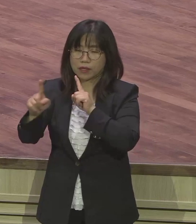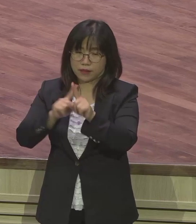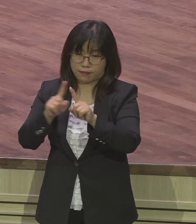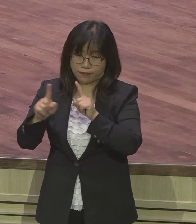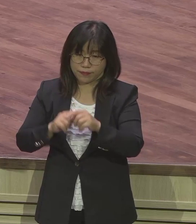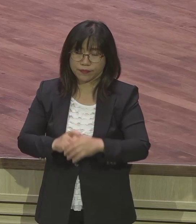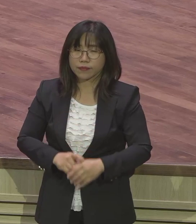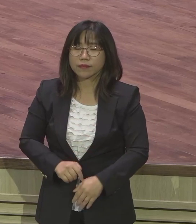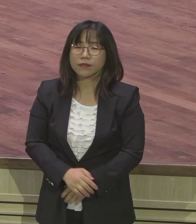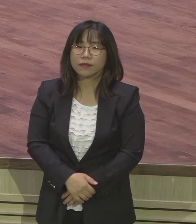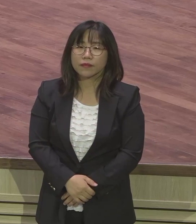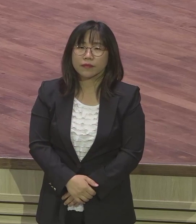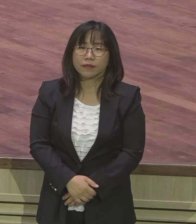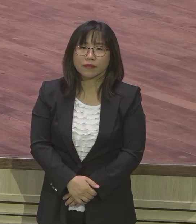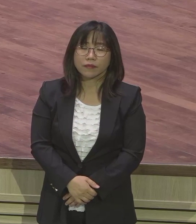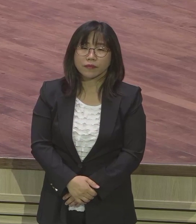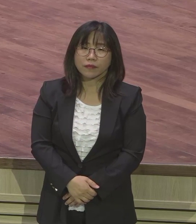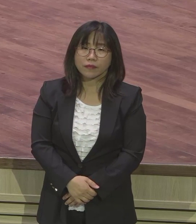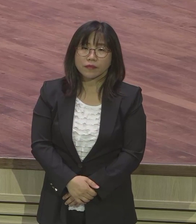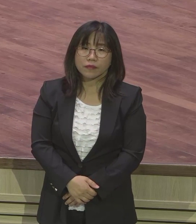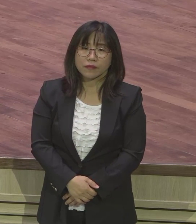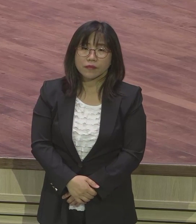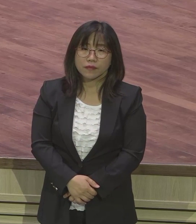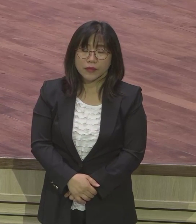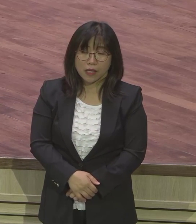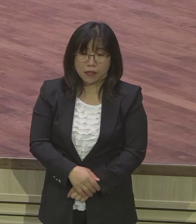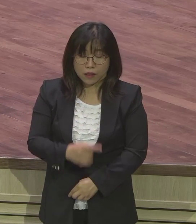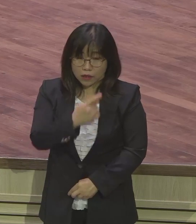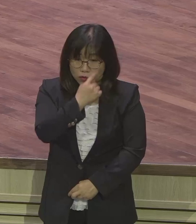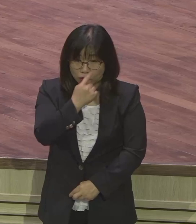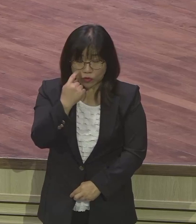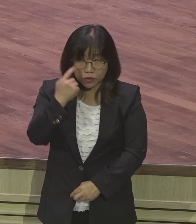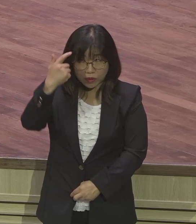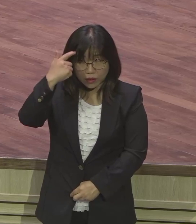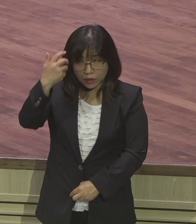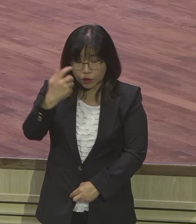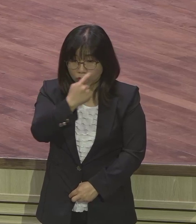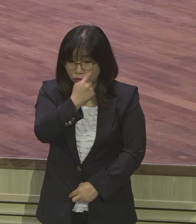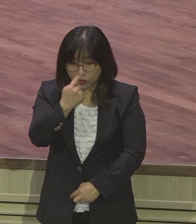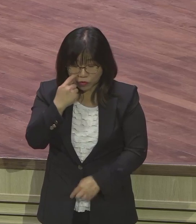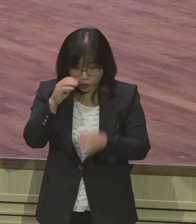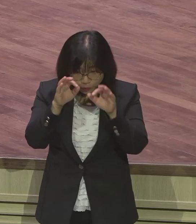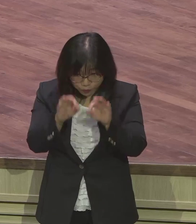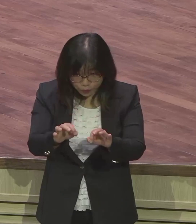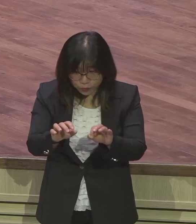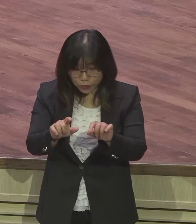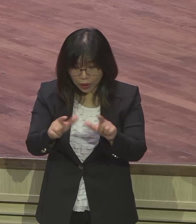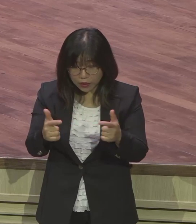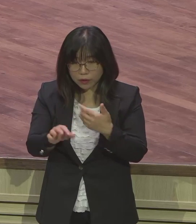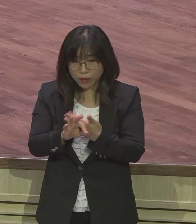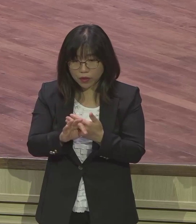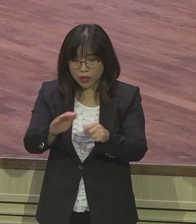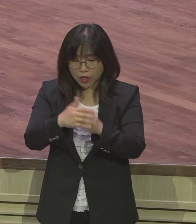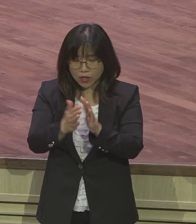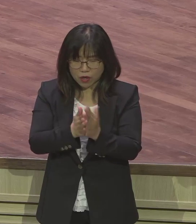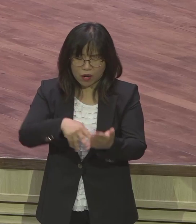그렇지 않으면요 성경을 수백 번 읽어도 아무 소용이 없어요 속습니다 도리어